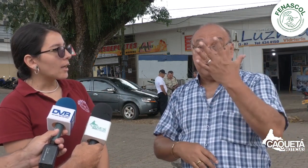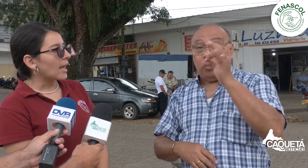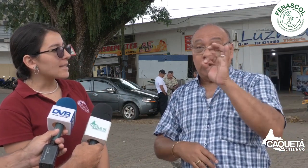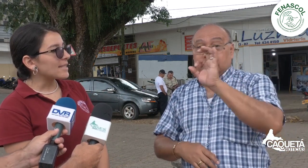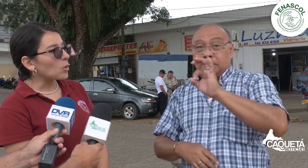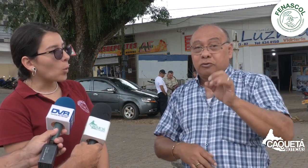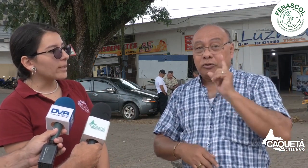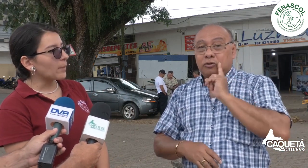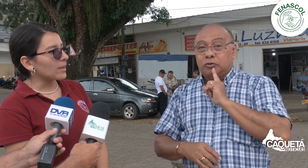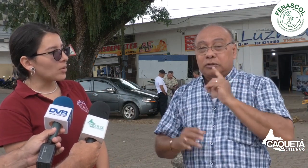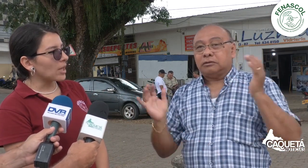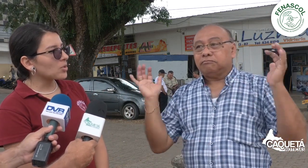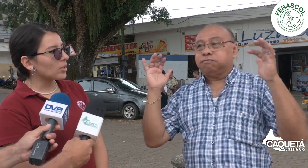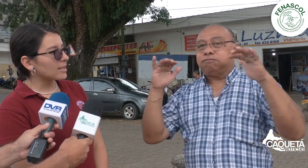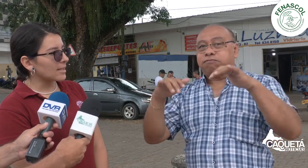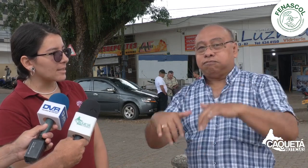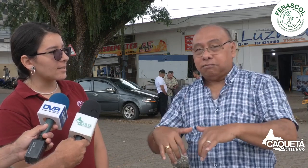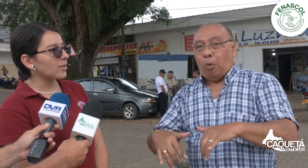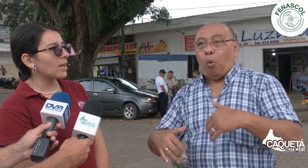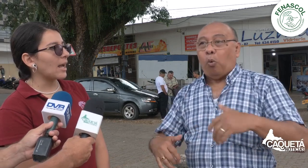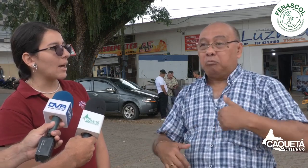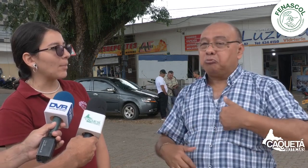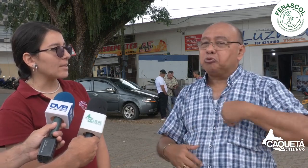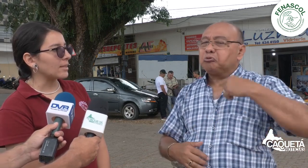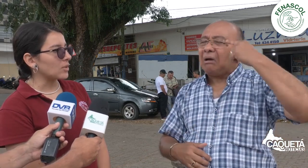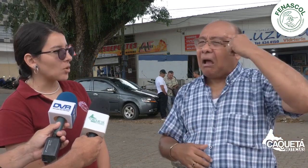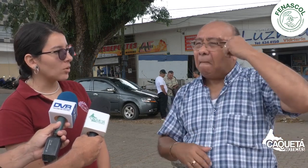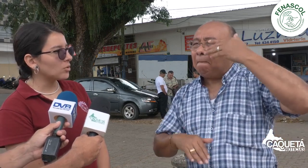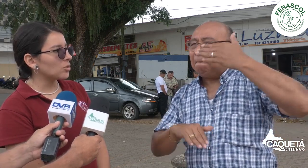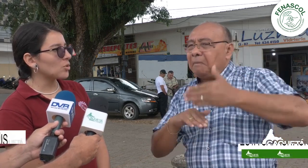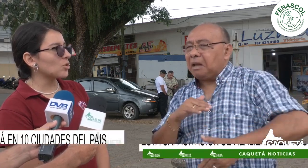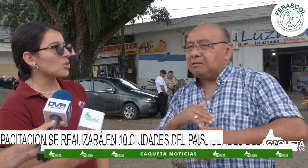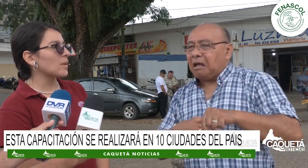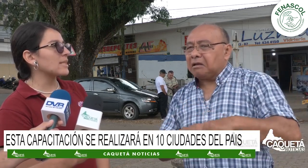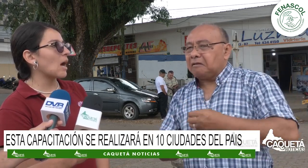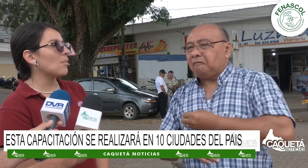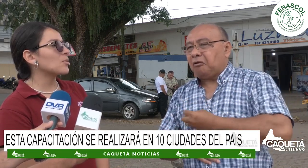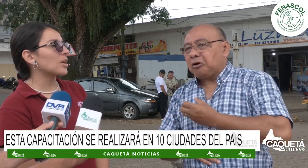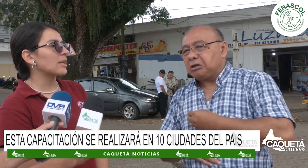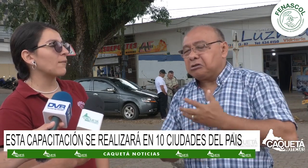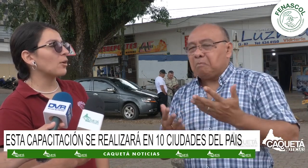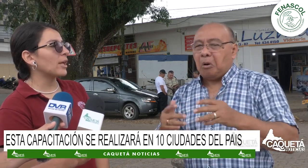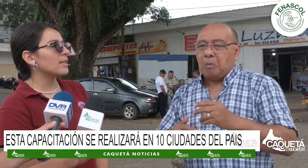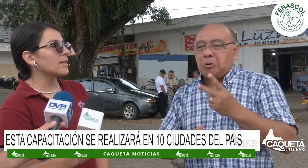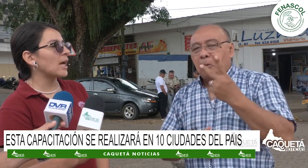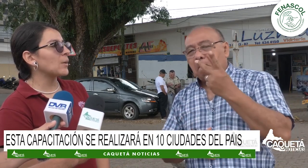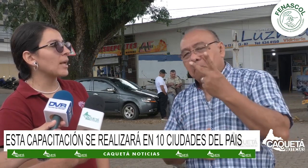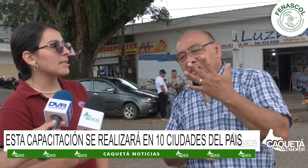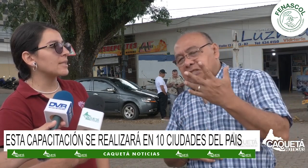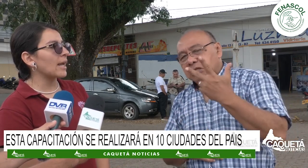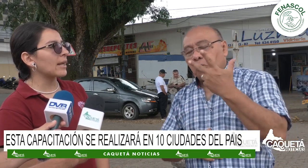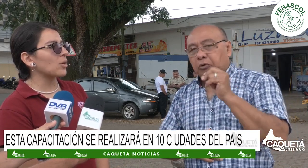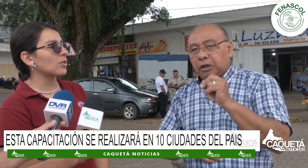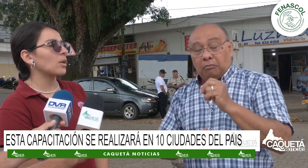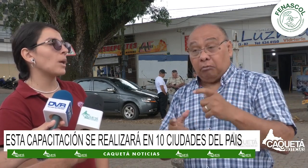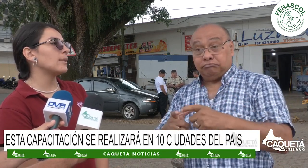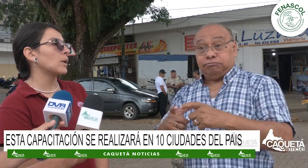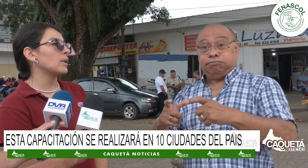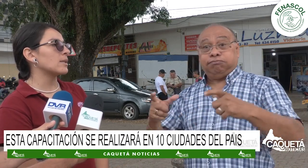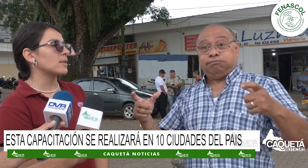Casi 50 personas sordas asistieron a la capacitación. Nosotros pensábamos que aquí en Florencia iban a asistir alrededor de 20, 25